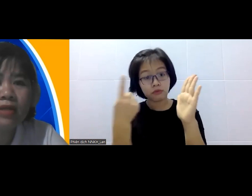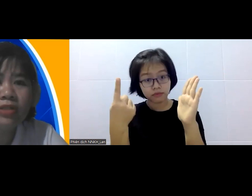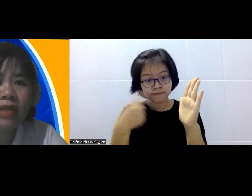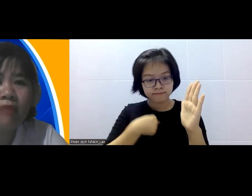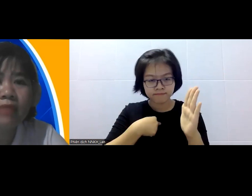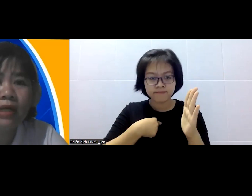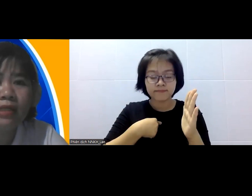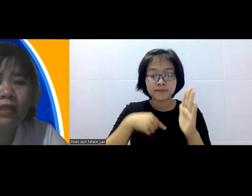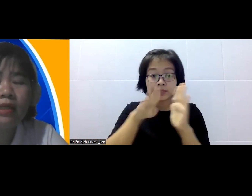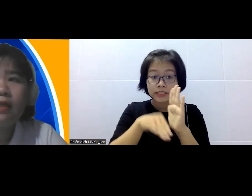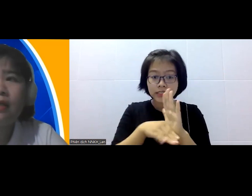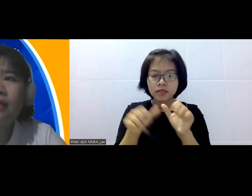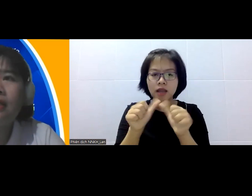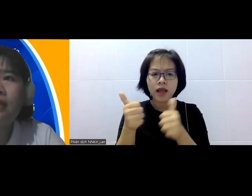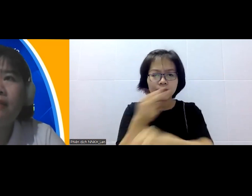gia từ các trường đại học tới